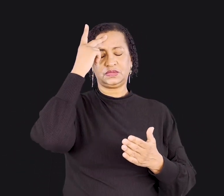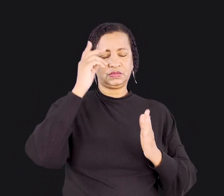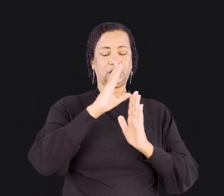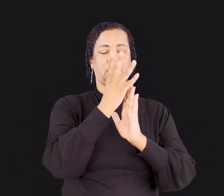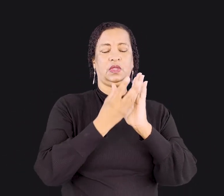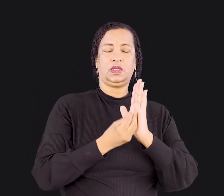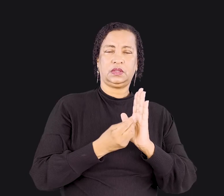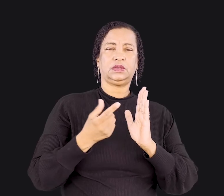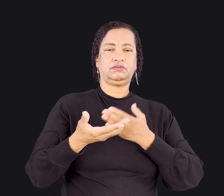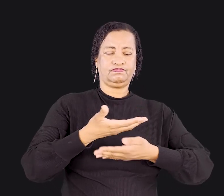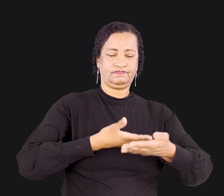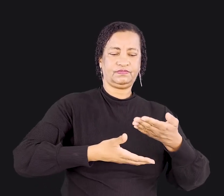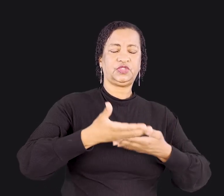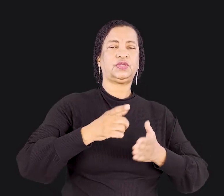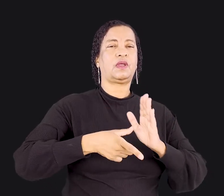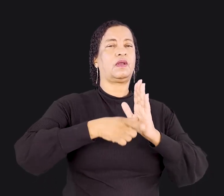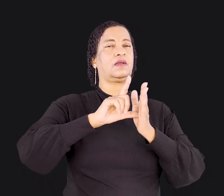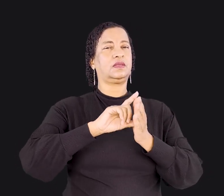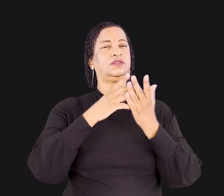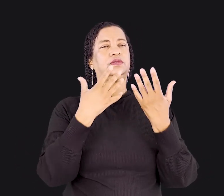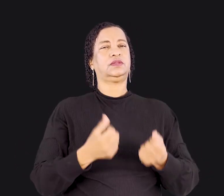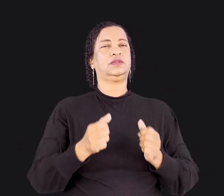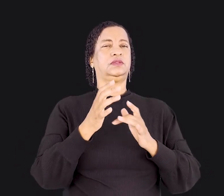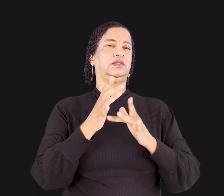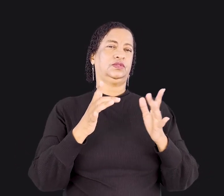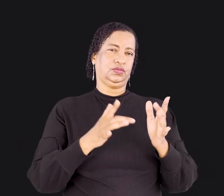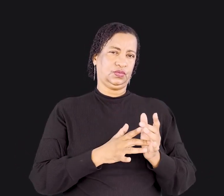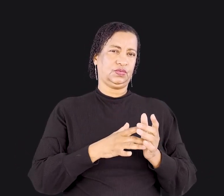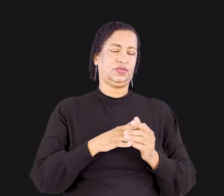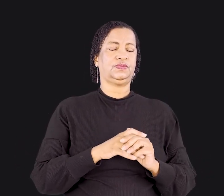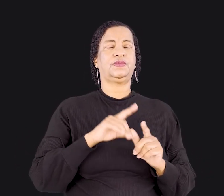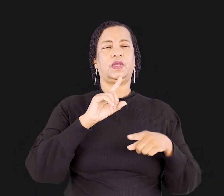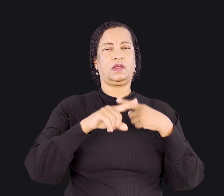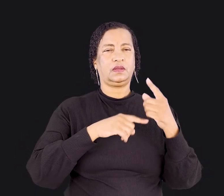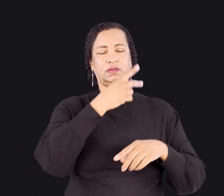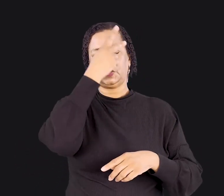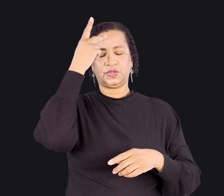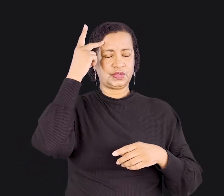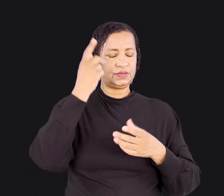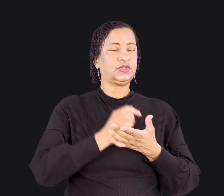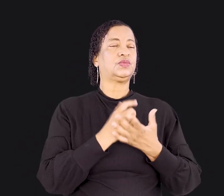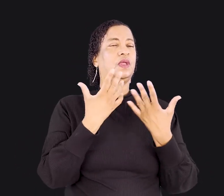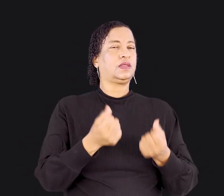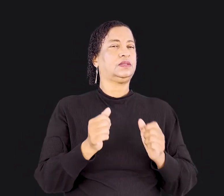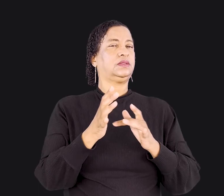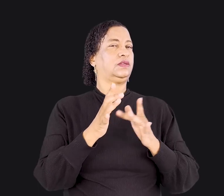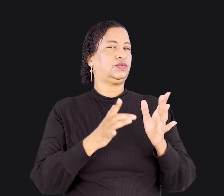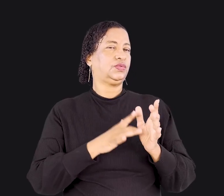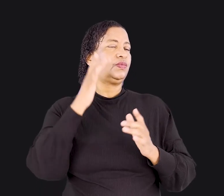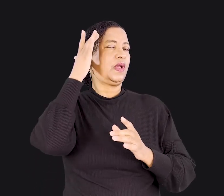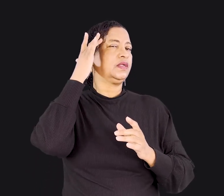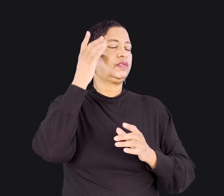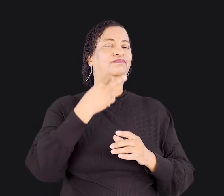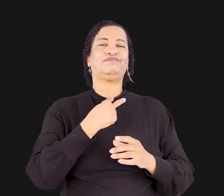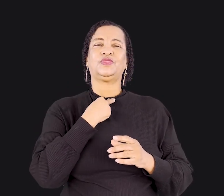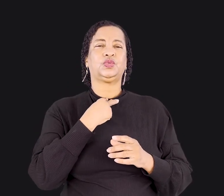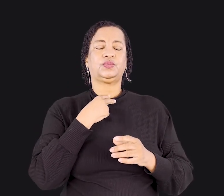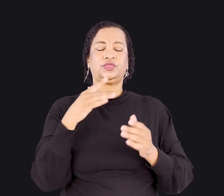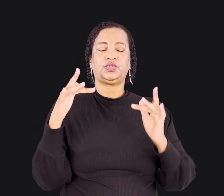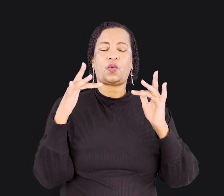Corinto tinham participado de tudo aquilo antes de se converterem. Depois que aquelas pessoas nasceram de novo, acharam que não deveriam ter nenhum contato